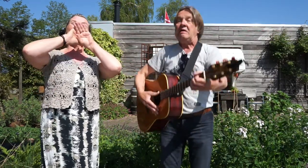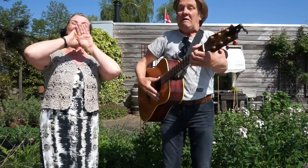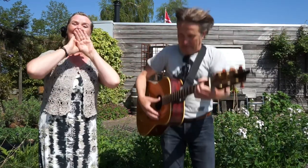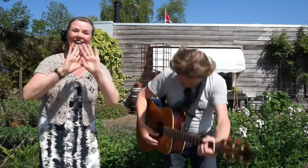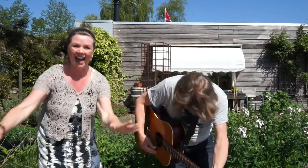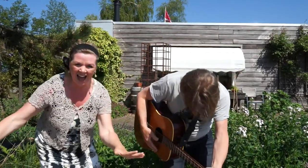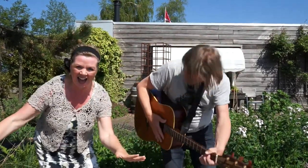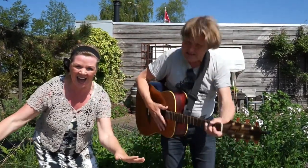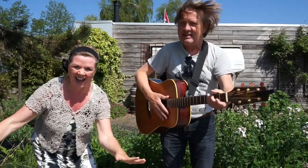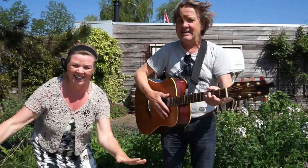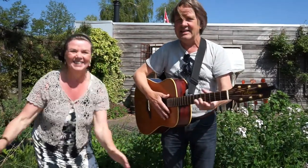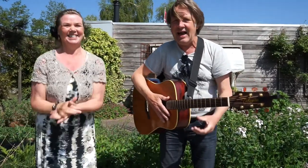Ja. Ja.